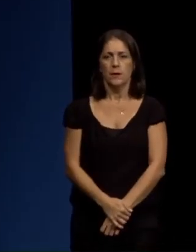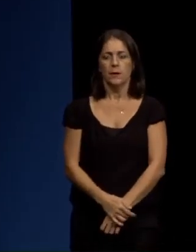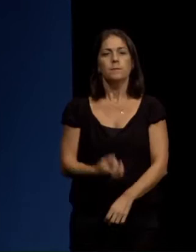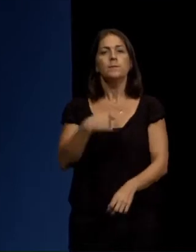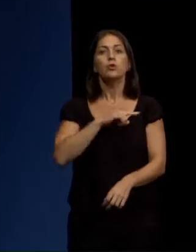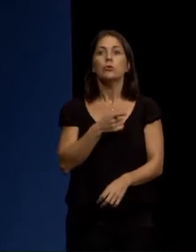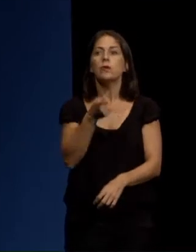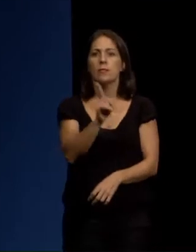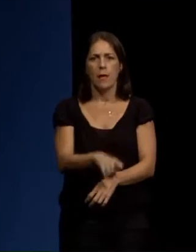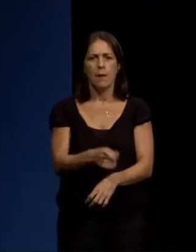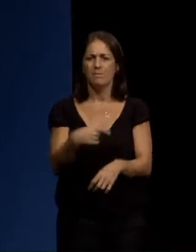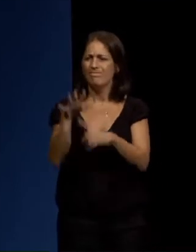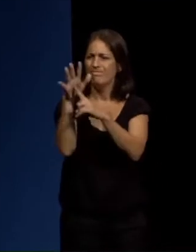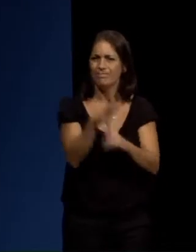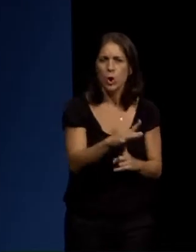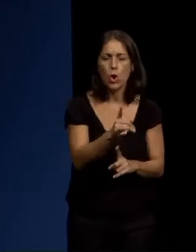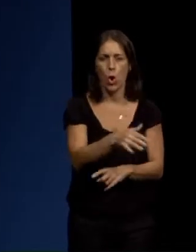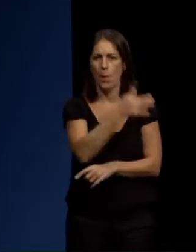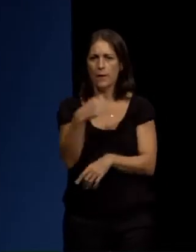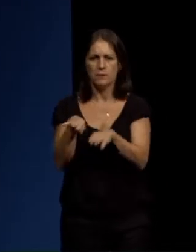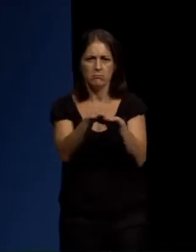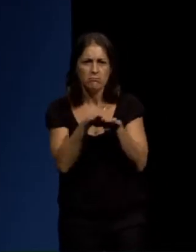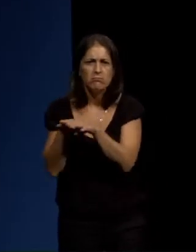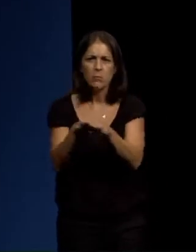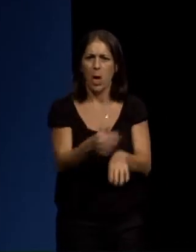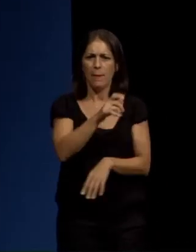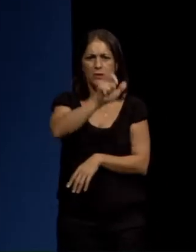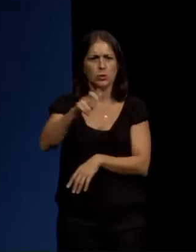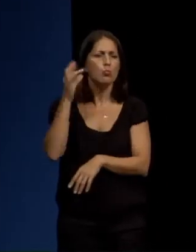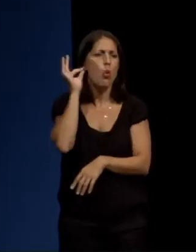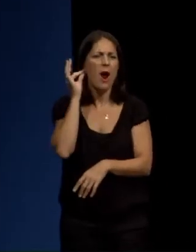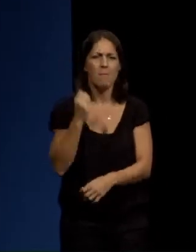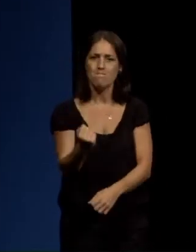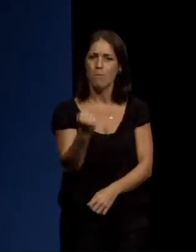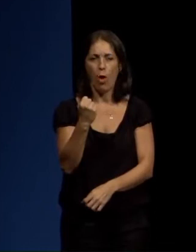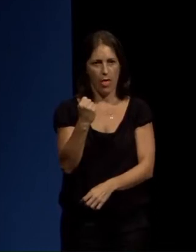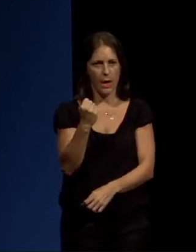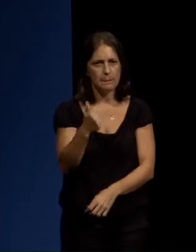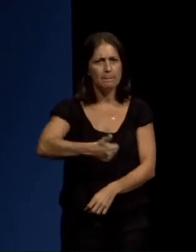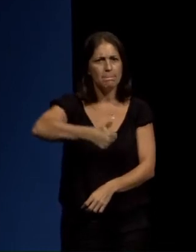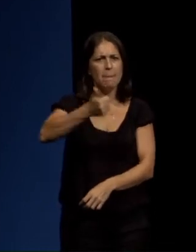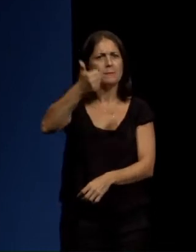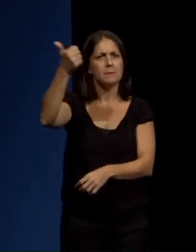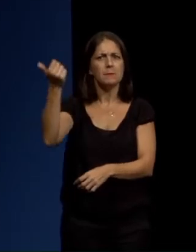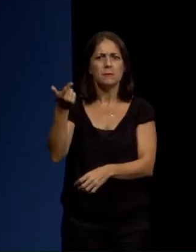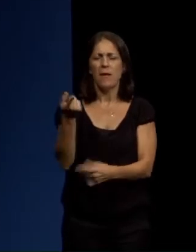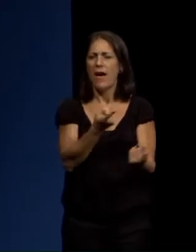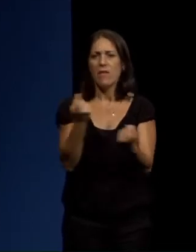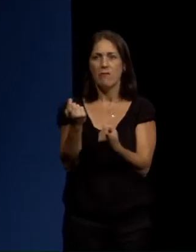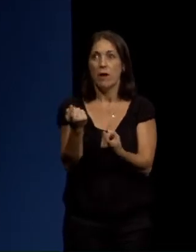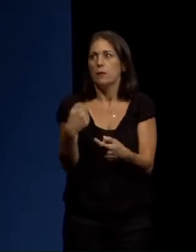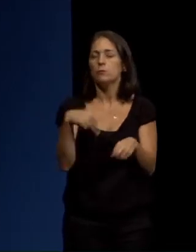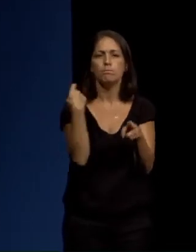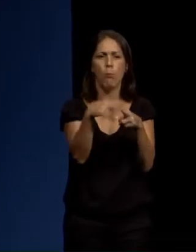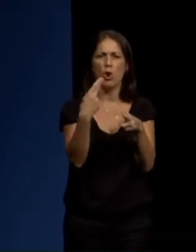Defendemos, como non, a non-discriminación, a igualdade e o empoderamento da muller en todos os ámbitos. É necesario aplicar